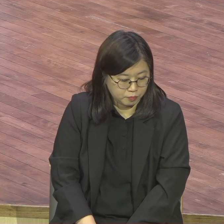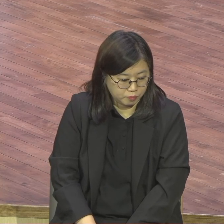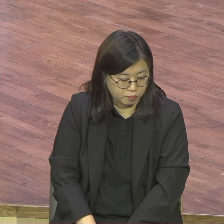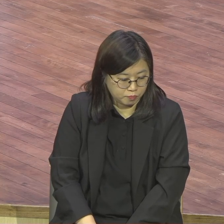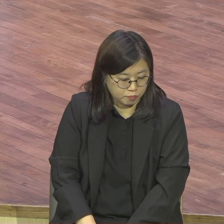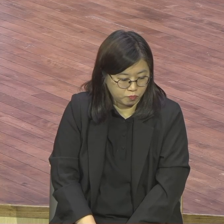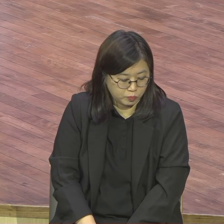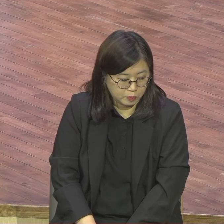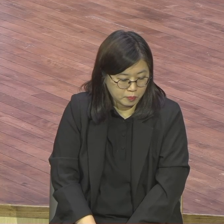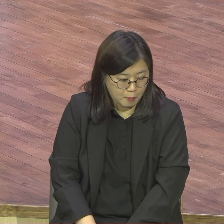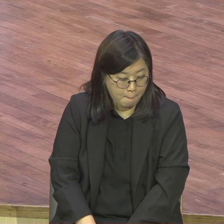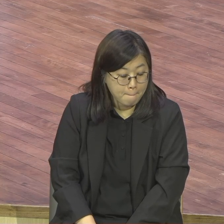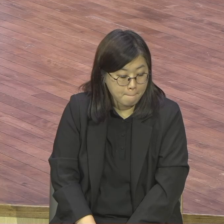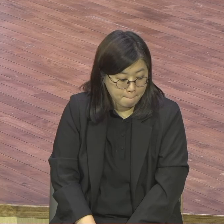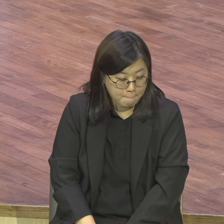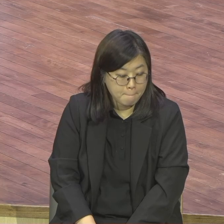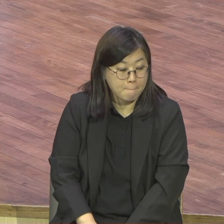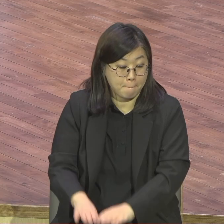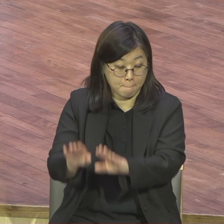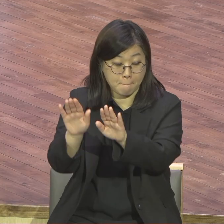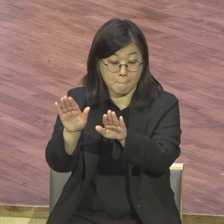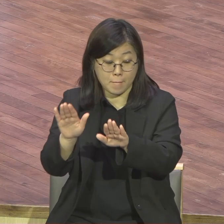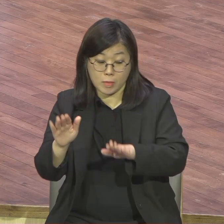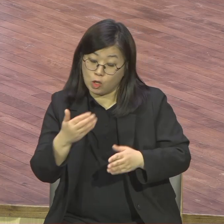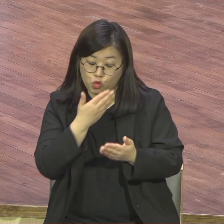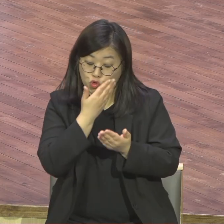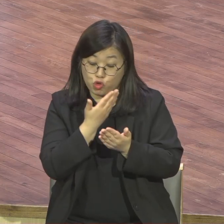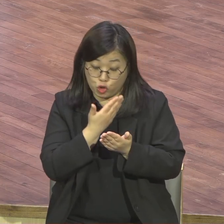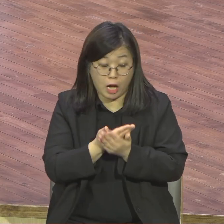네넌트 위원회입니다 네넌트 위원회